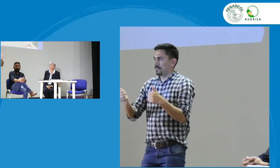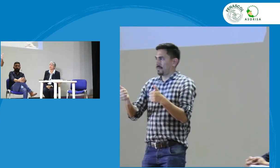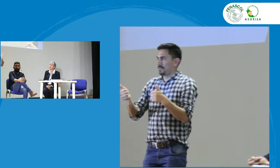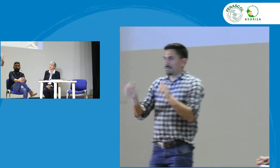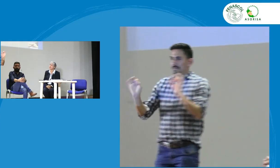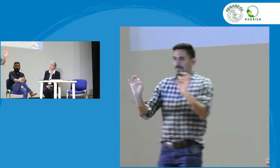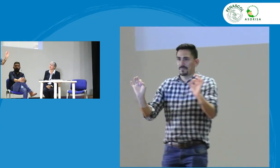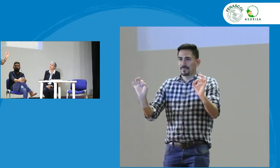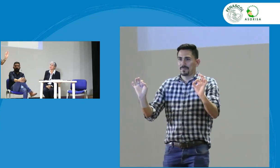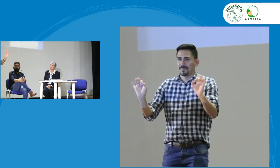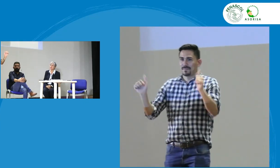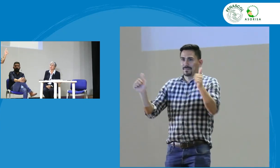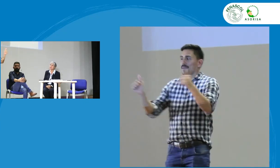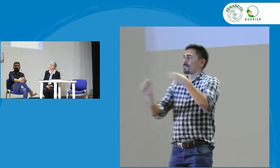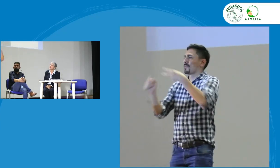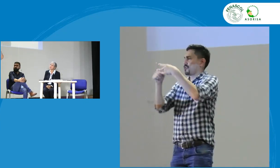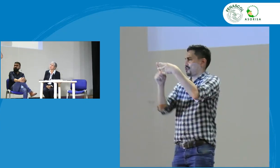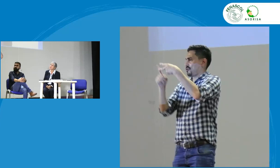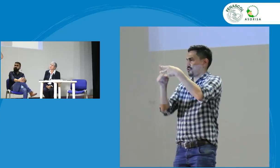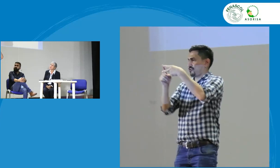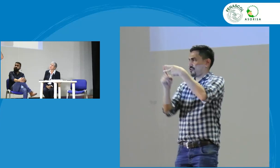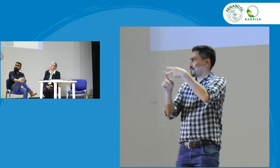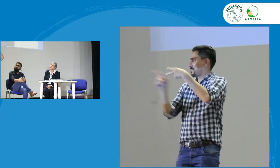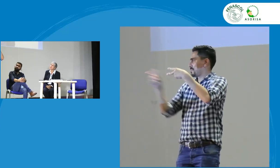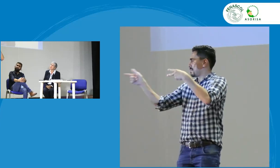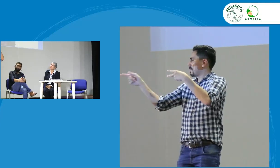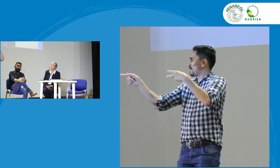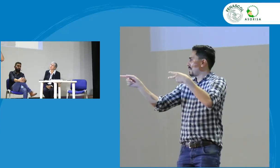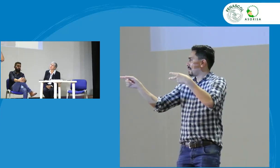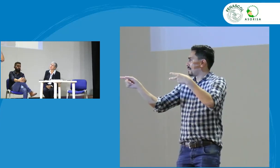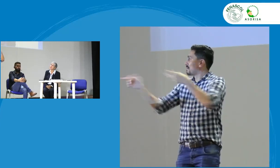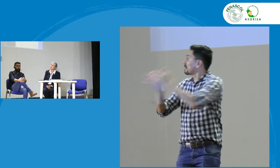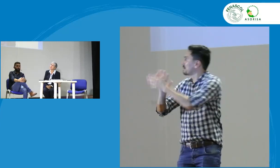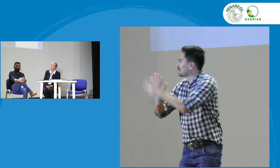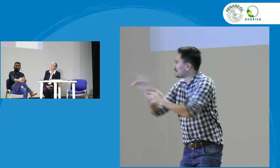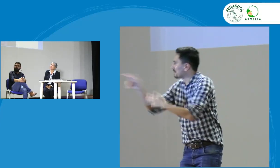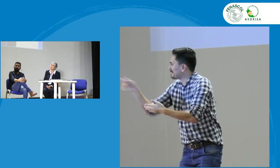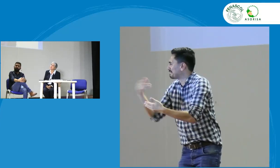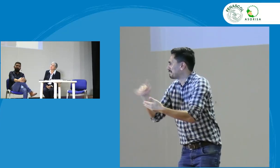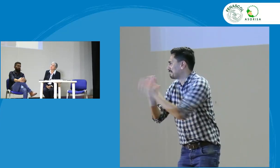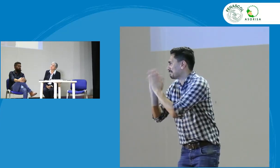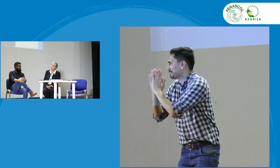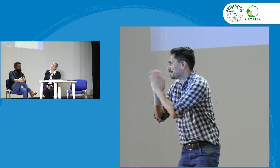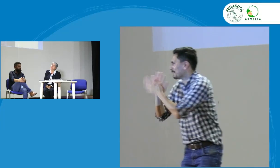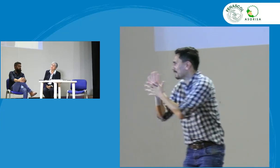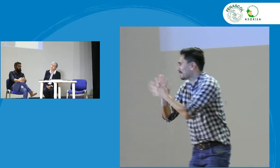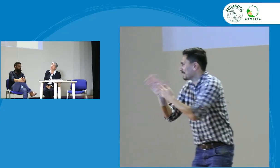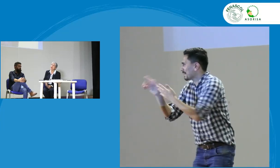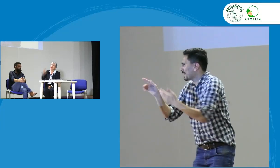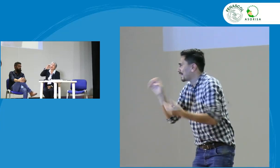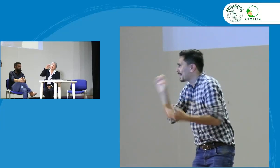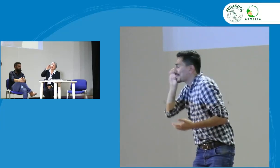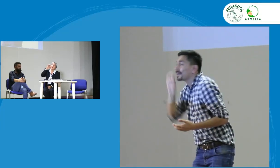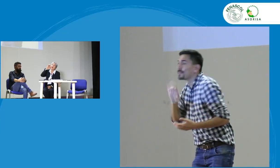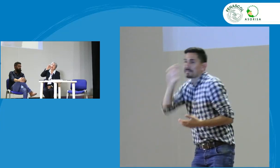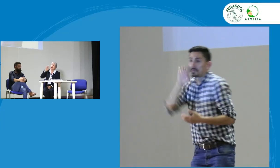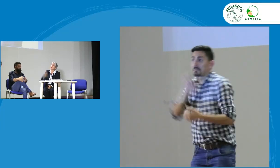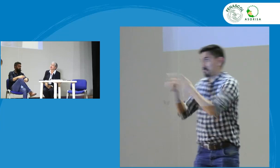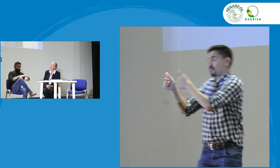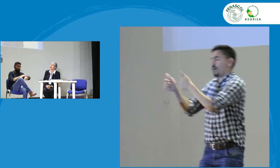ok ok aquí estoy bien perfecto bueno ¿me recuerdas tu seña? perdón Stephanie